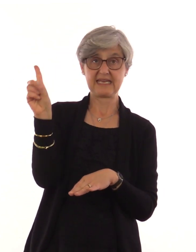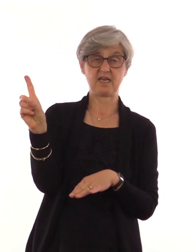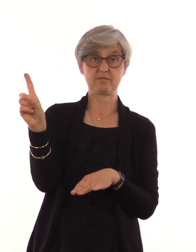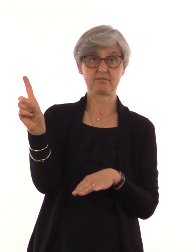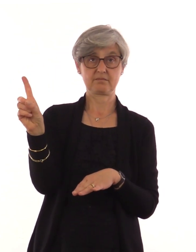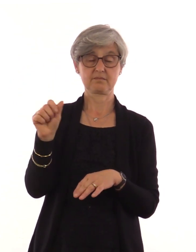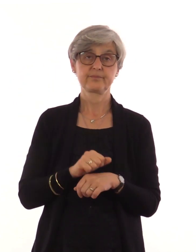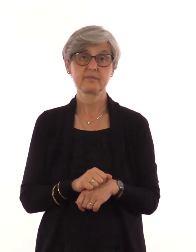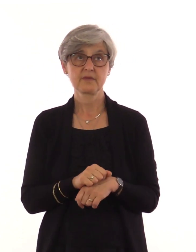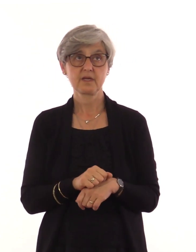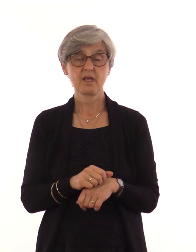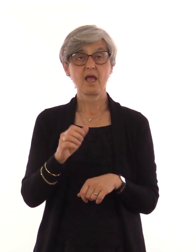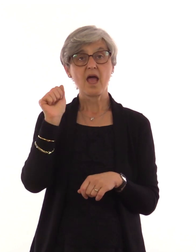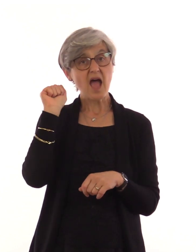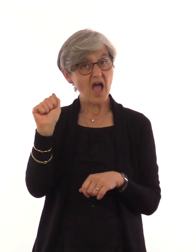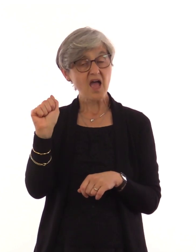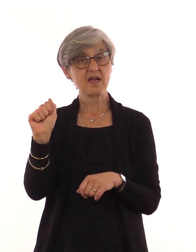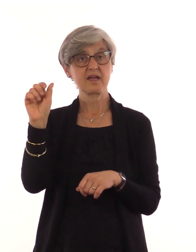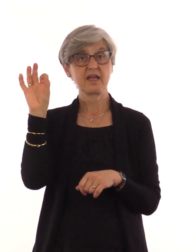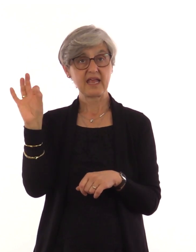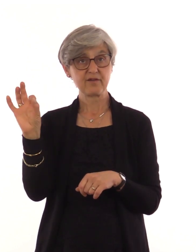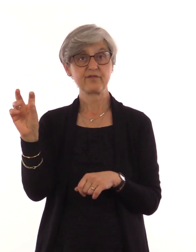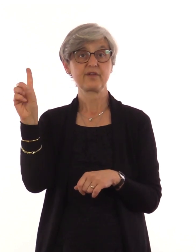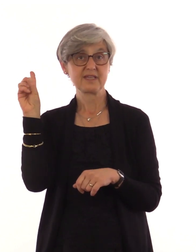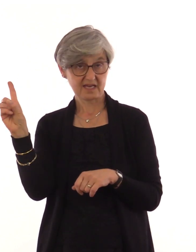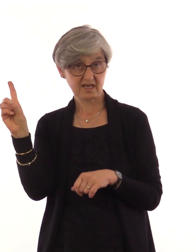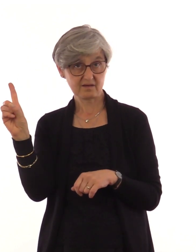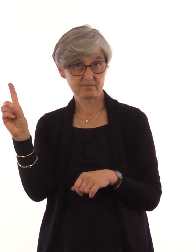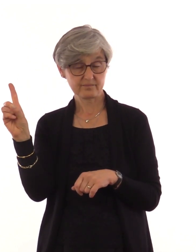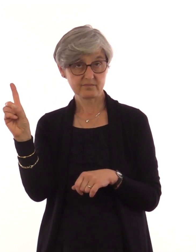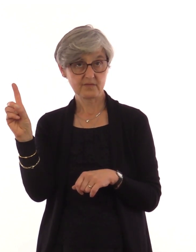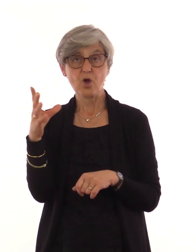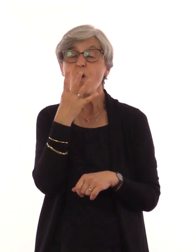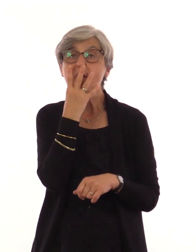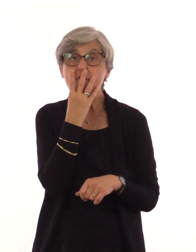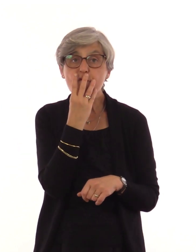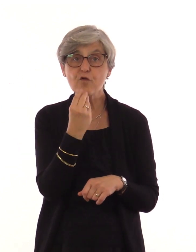Die AfD wollen, dass hier in Deutschland nur Deutsche wohnen.